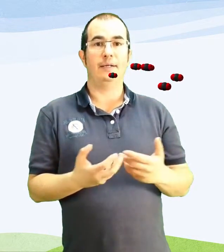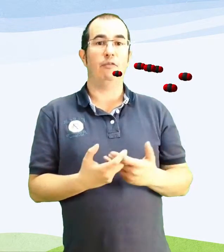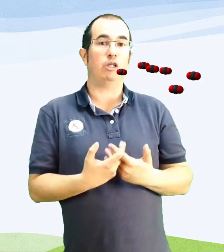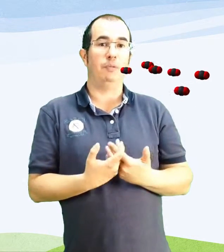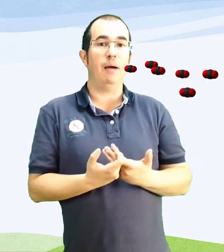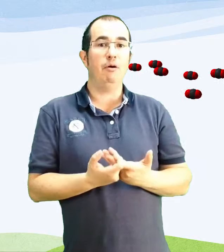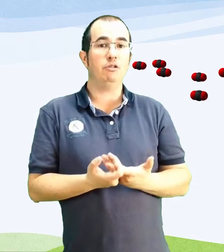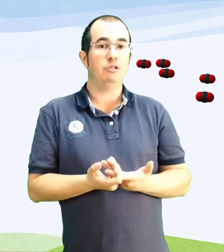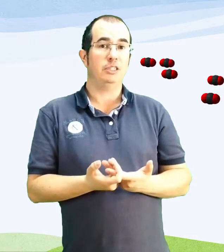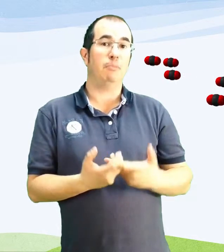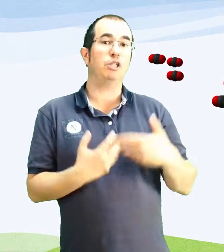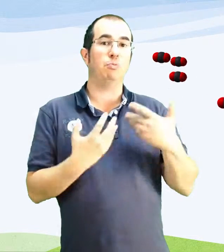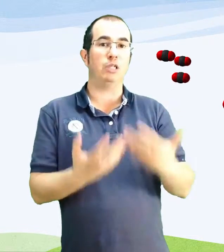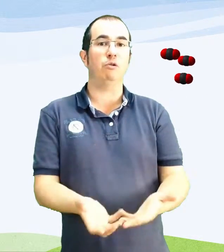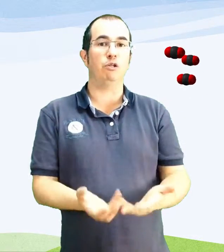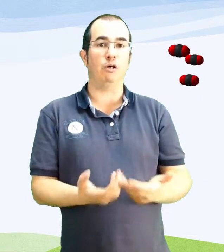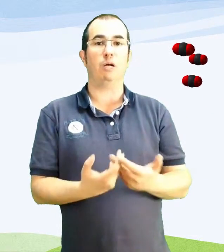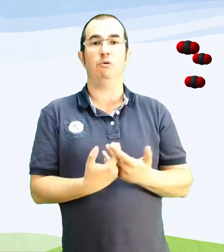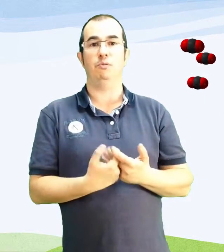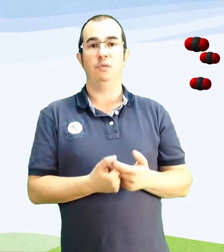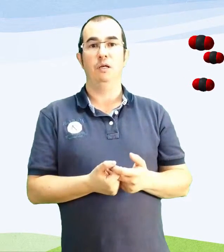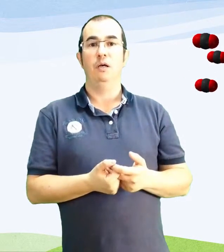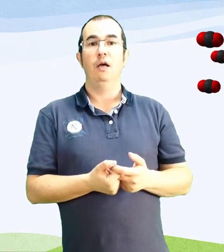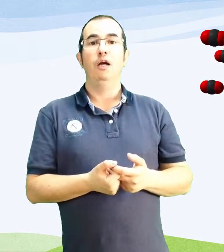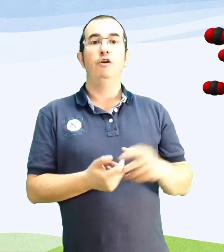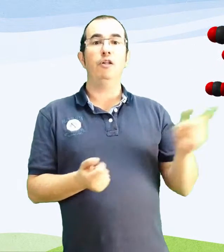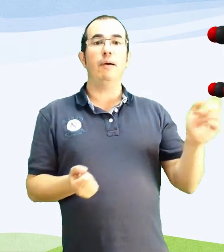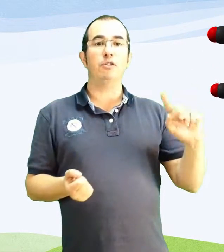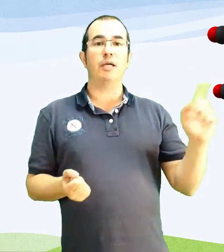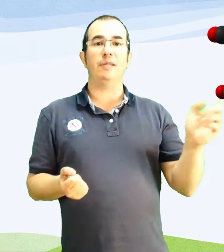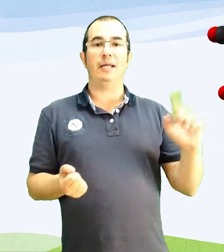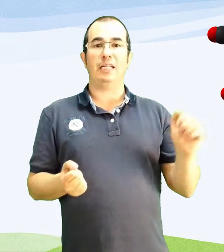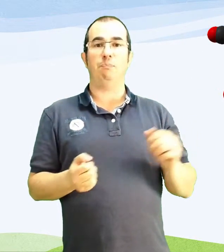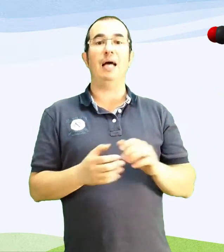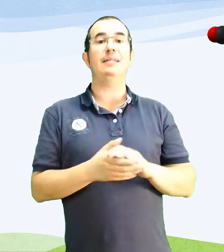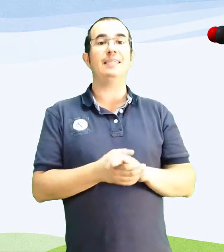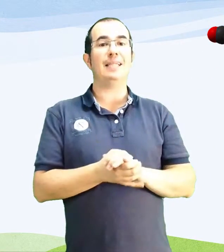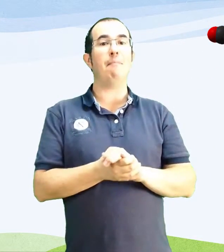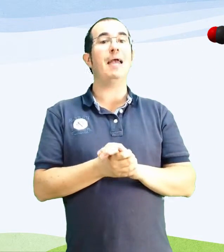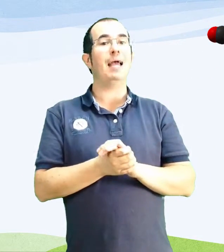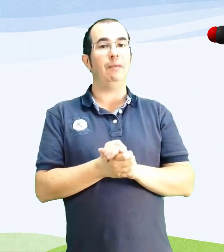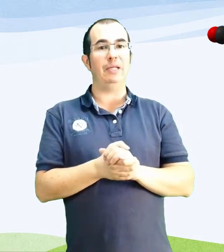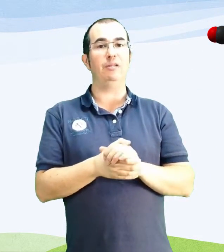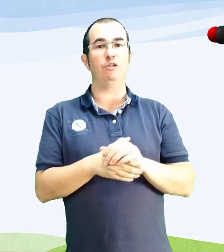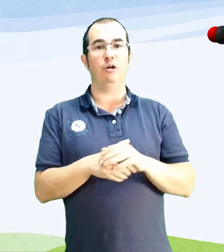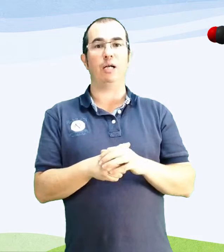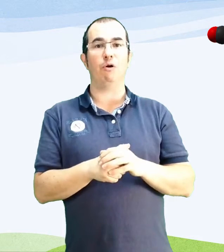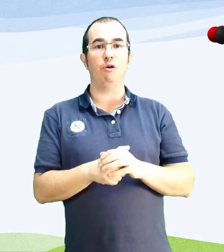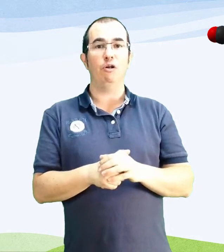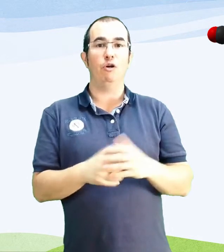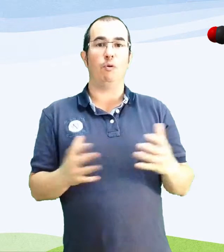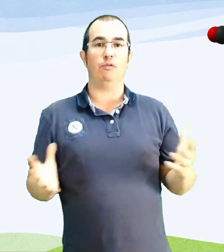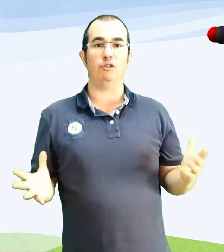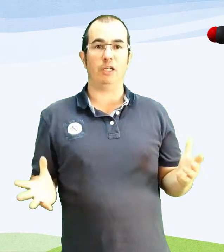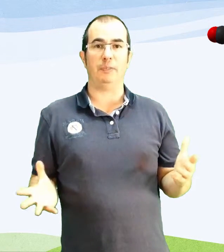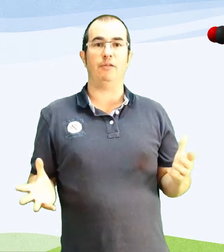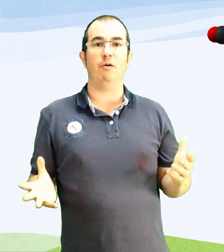cando respiramos, estamos expulsando dióxido de carbono. Non debemos esquecer que as plantas tamén eliminan dióxido de carbono no proceso de respiración,